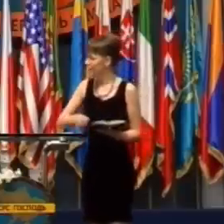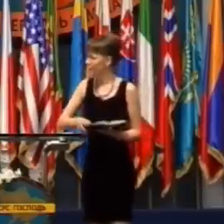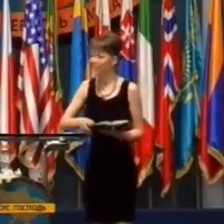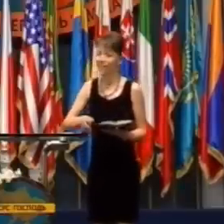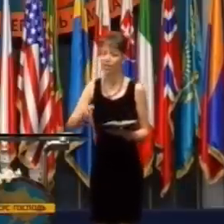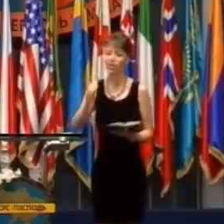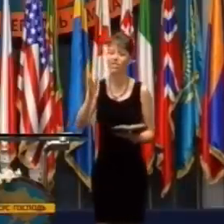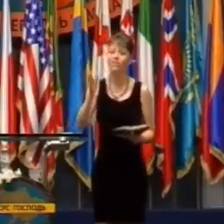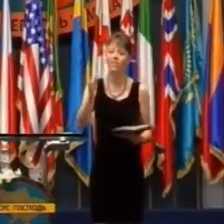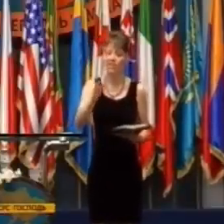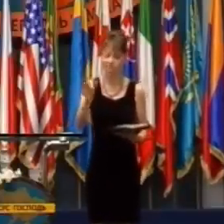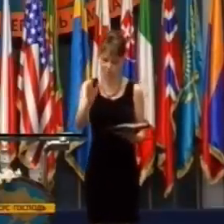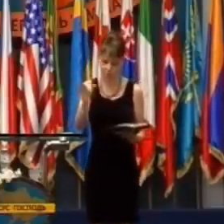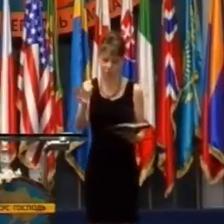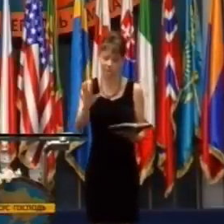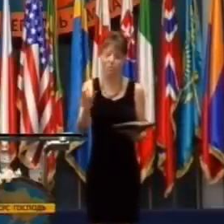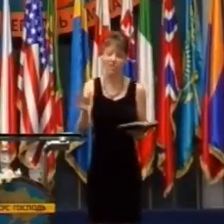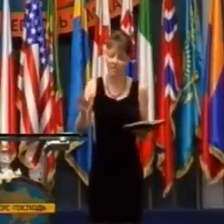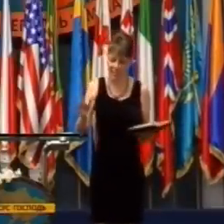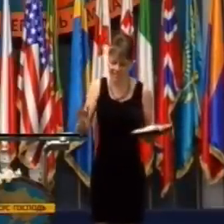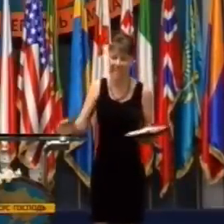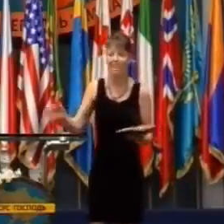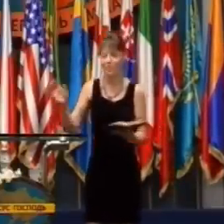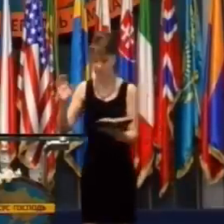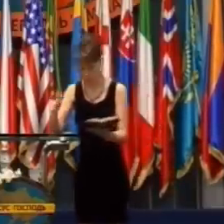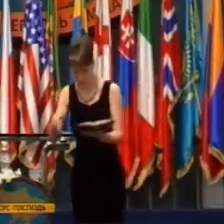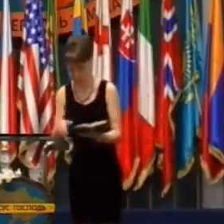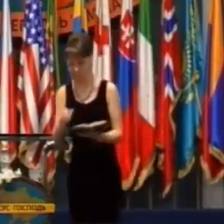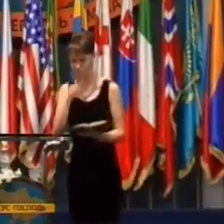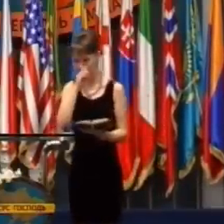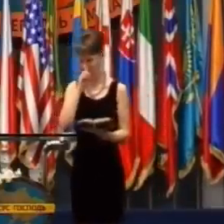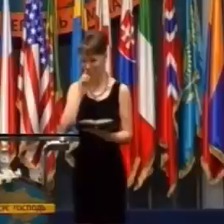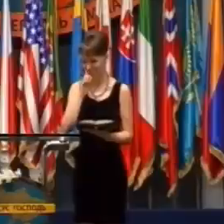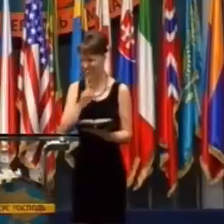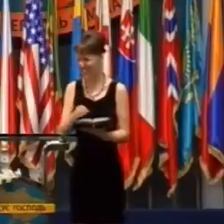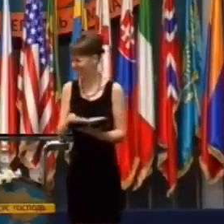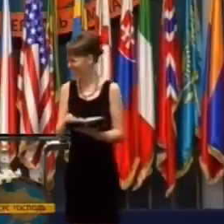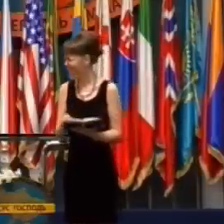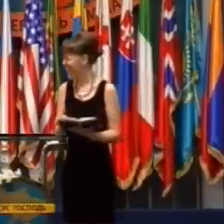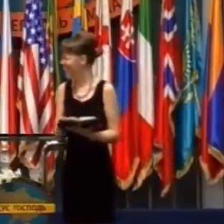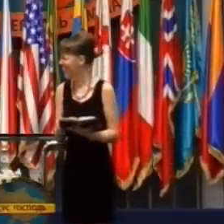Aj keď hovoríte áno, veľmi nesmelo, ale aj tak to idem urobiť.